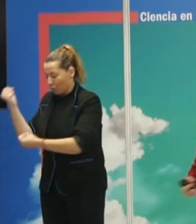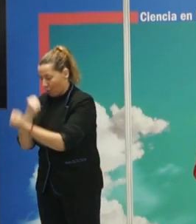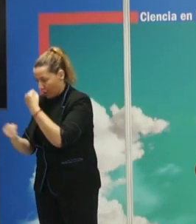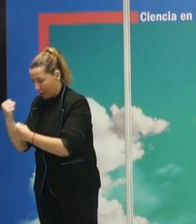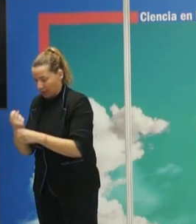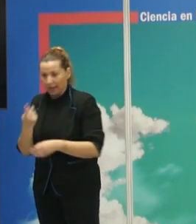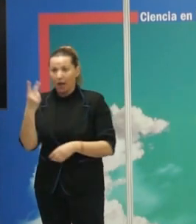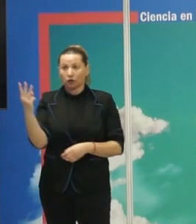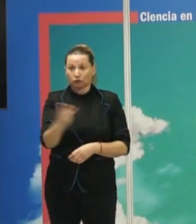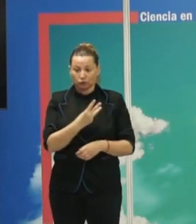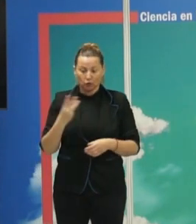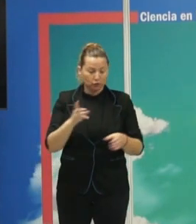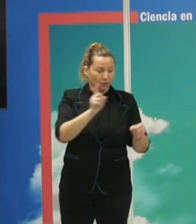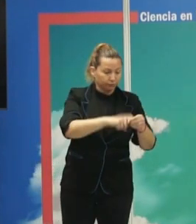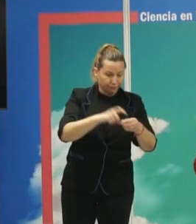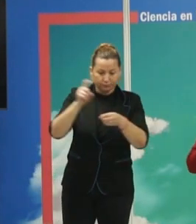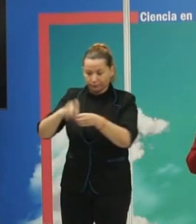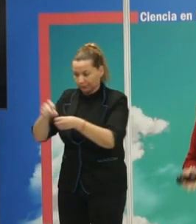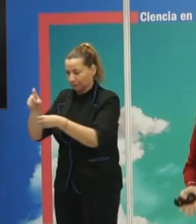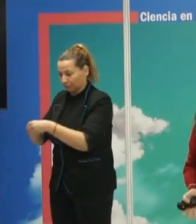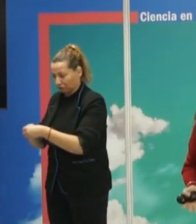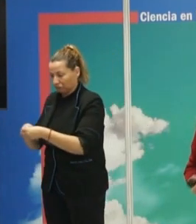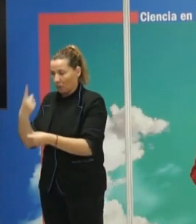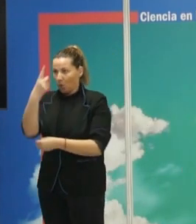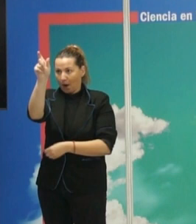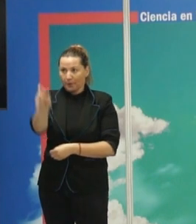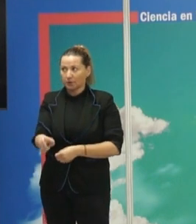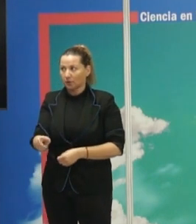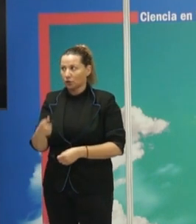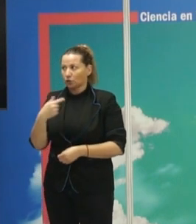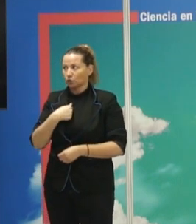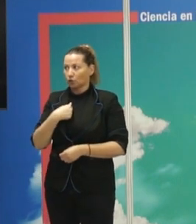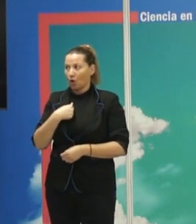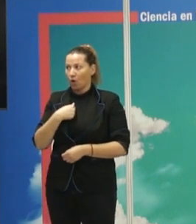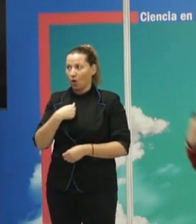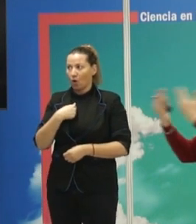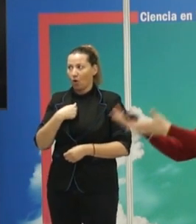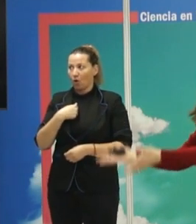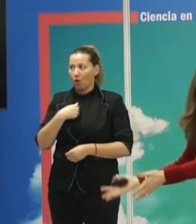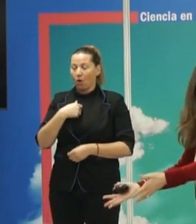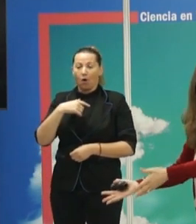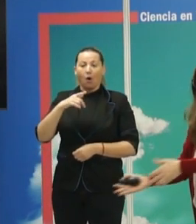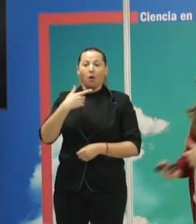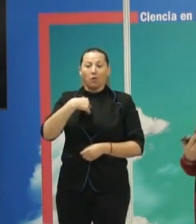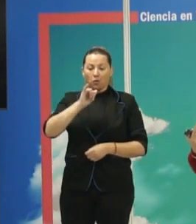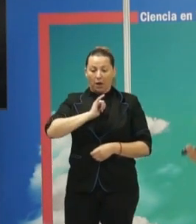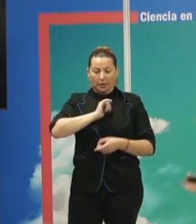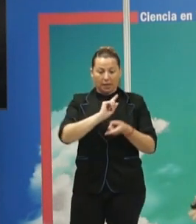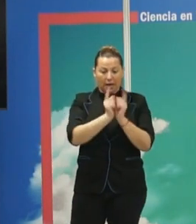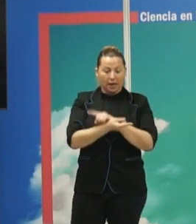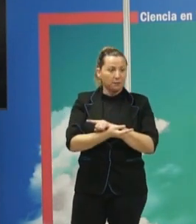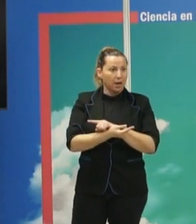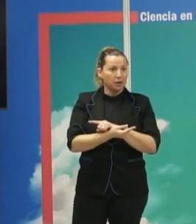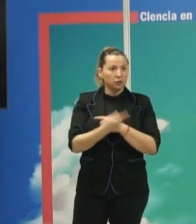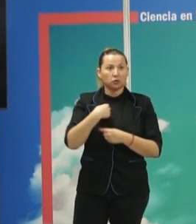individual, y todo esto se va moviendo. Yo puedo cambiar de identidad y presentarme ante un grupo de una manera y ante otro grupo de otro. No quiere decir